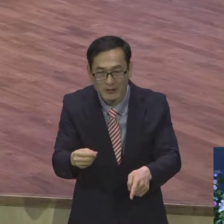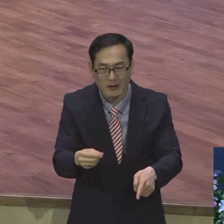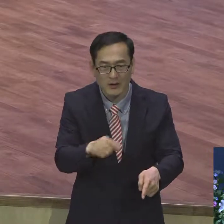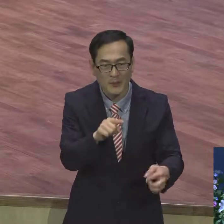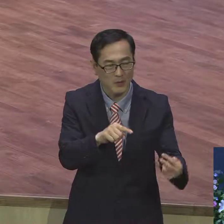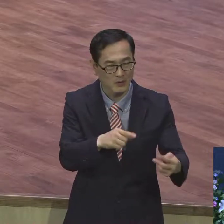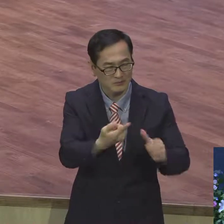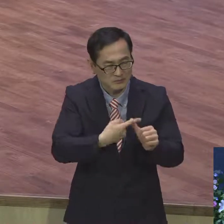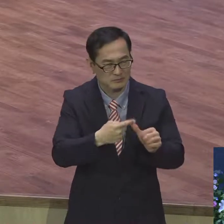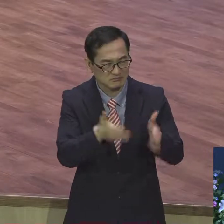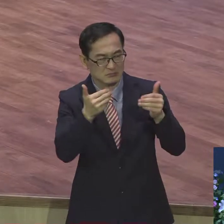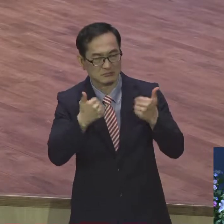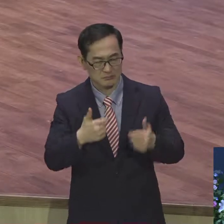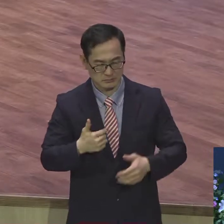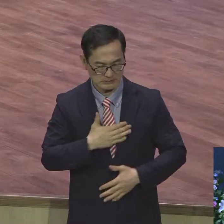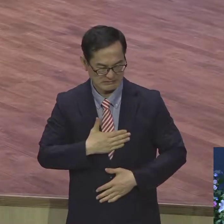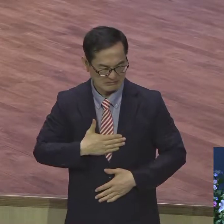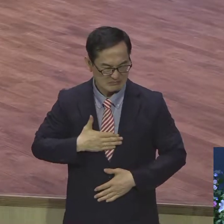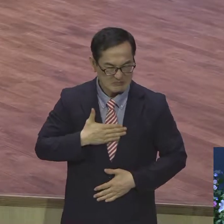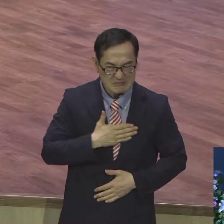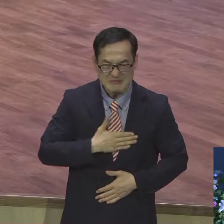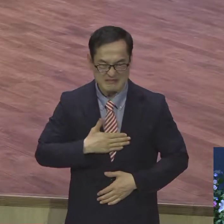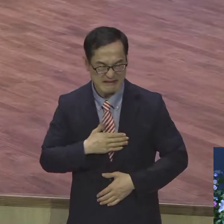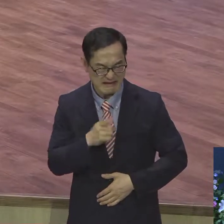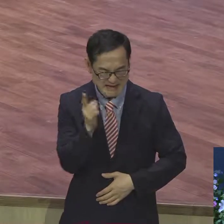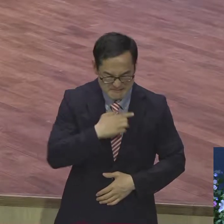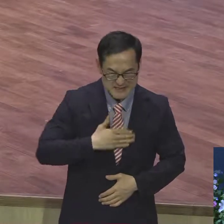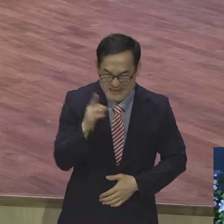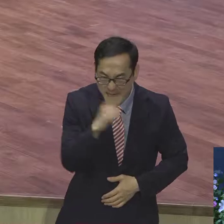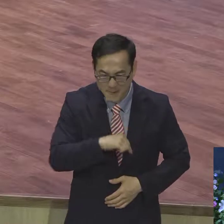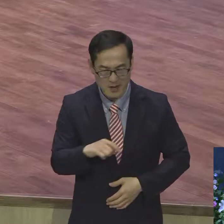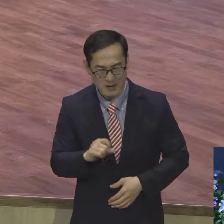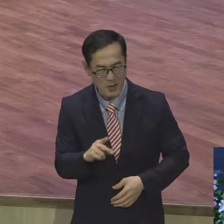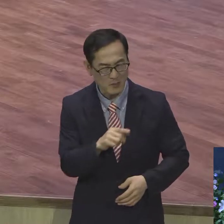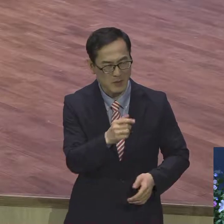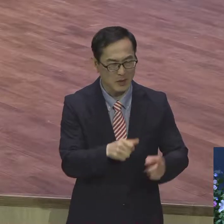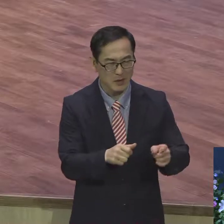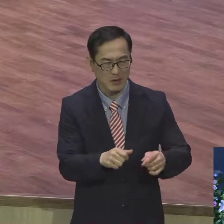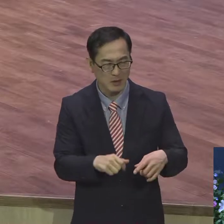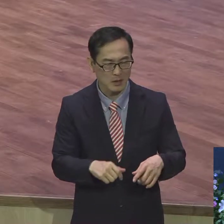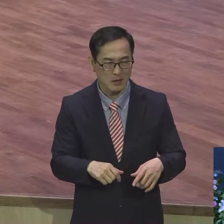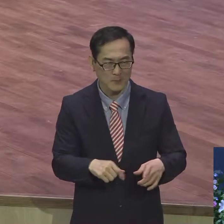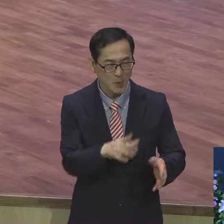그것 때문에 시험 들고 그것 때문에 낙심하고 그것 때문에 기뻐하고 그것 때문에 슬퍼하고